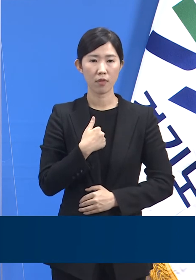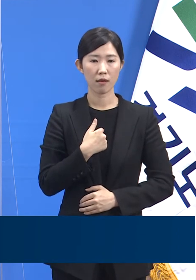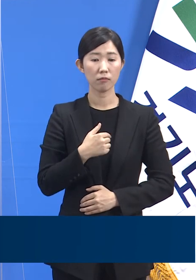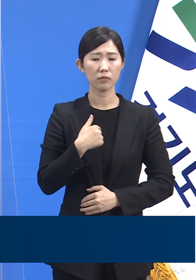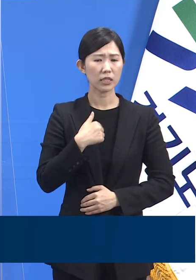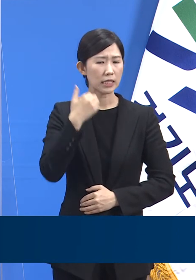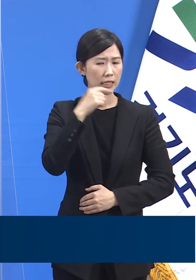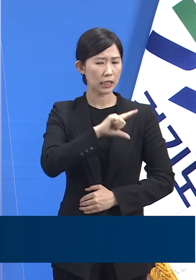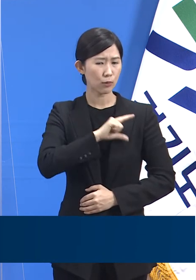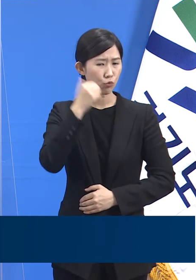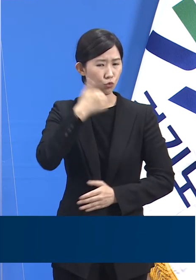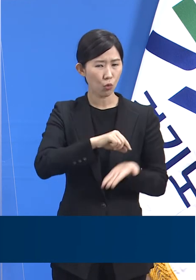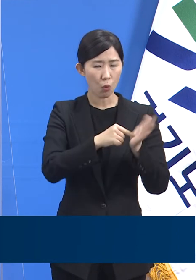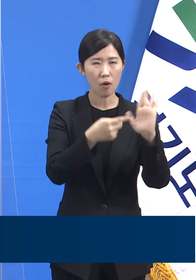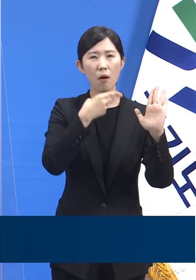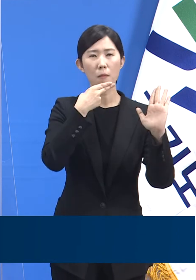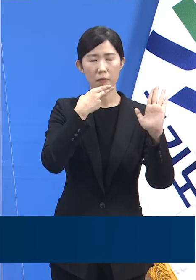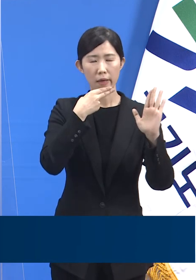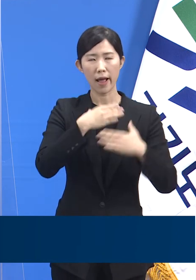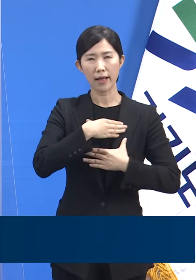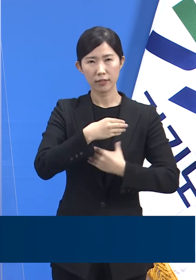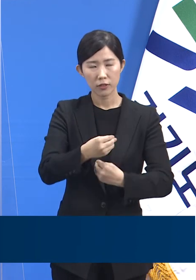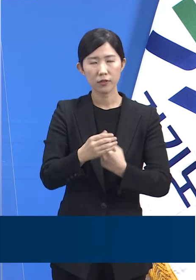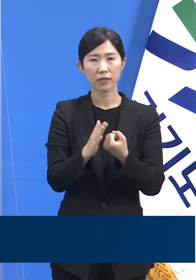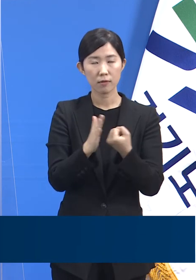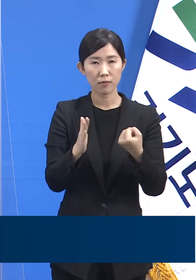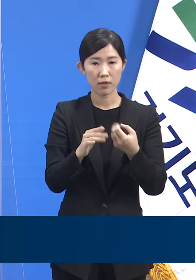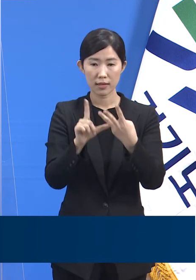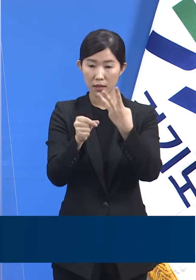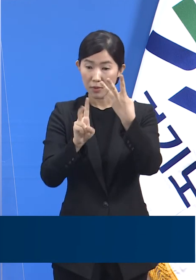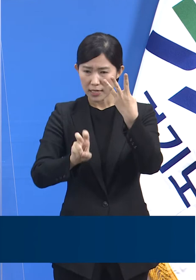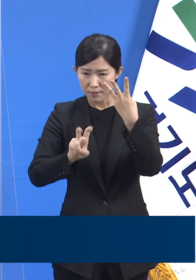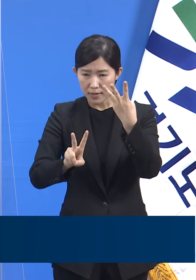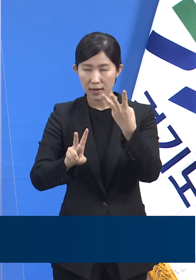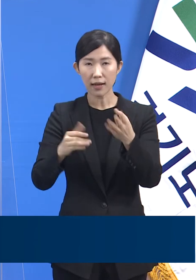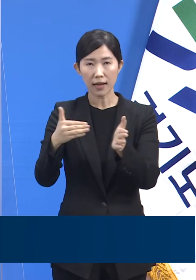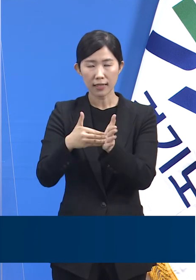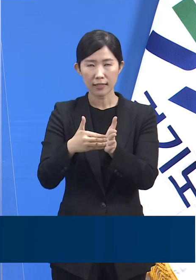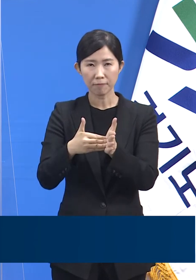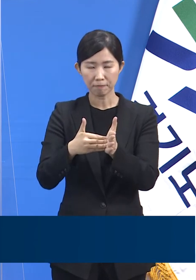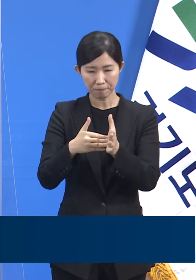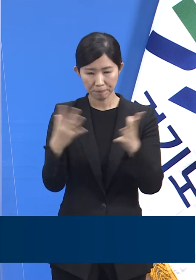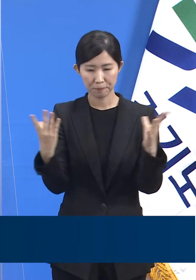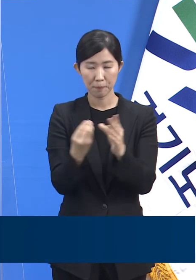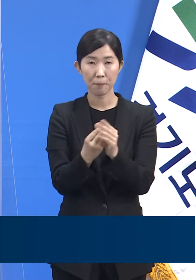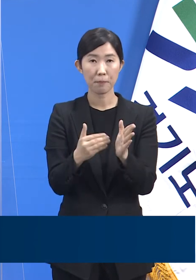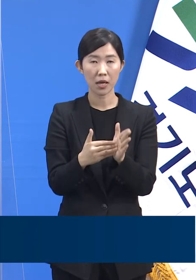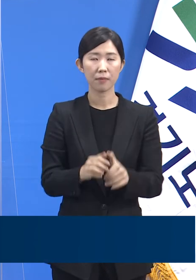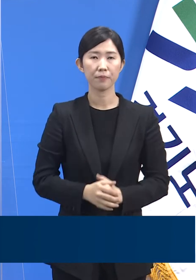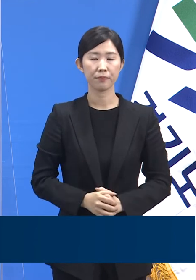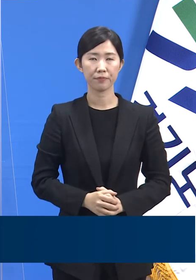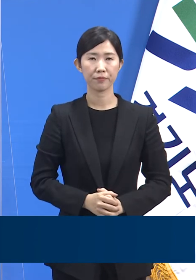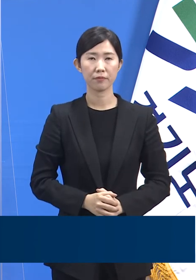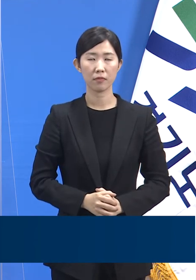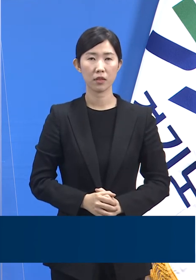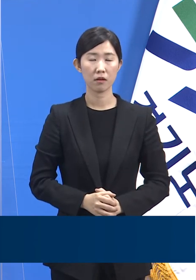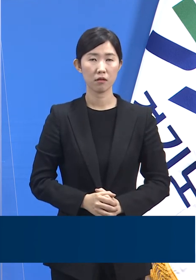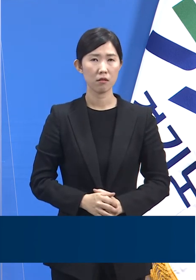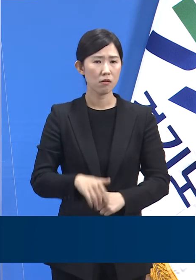때문에 변경 조치 없이 일정을 완료하였습니다. 행정명령 기간이 며칠 남지 않았는데